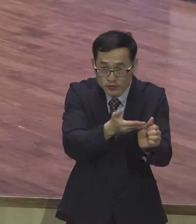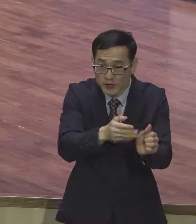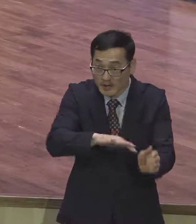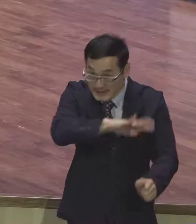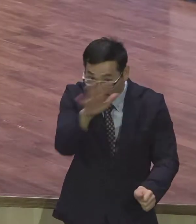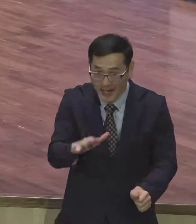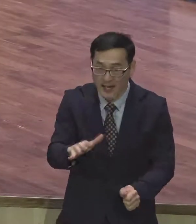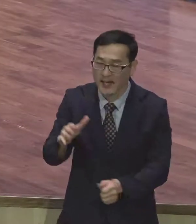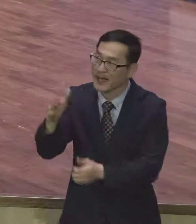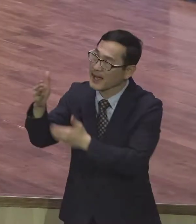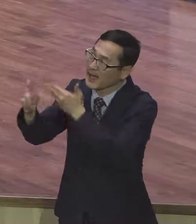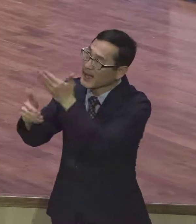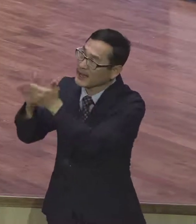기념작품으로 내가 남기겠다